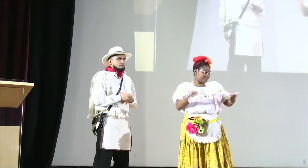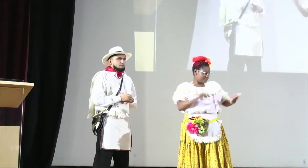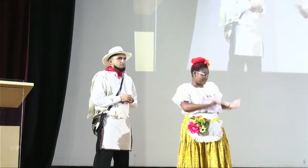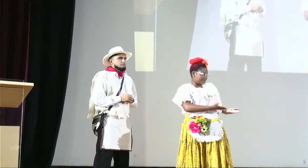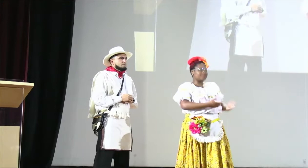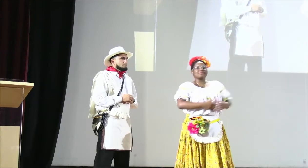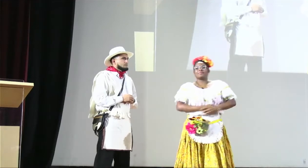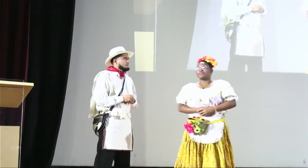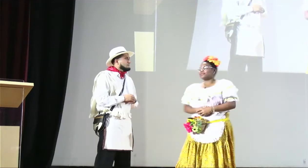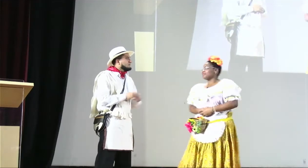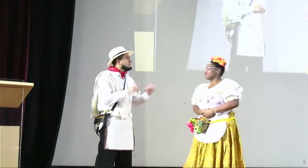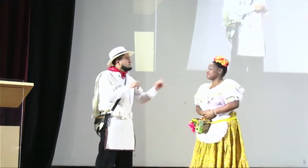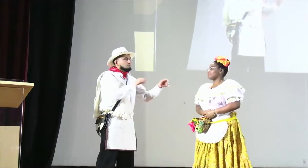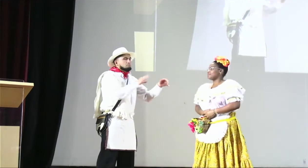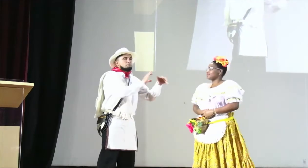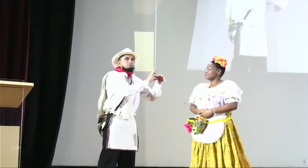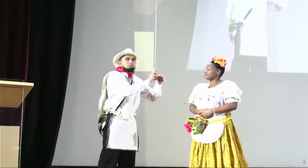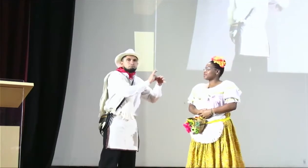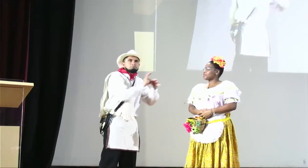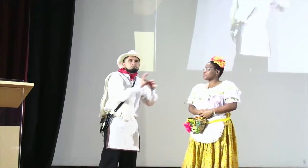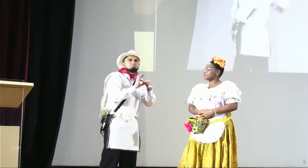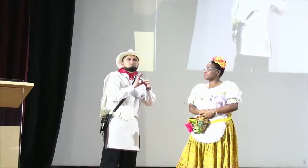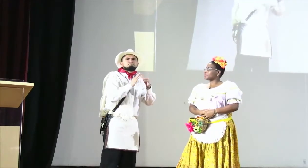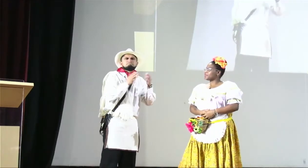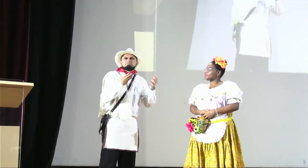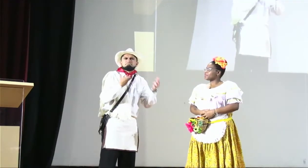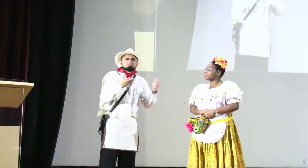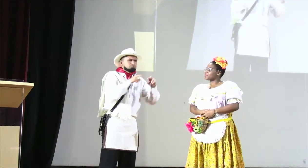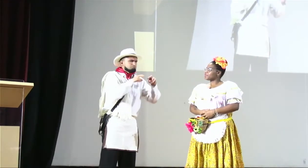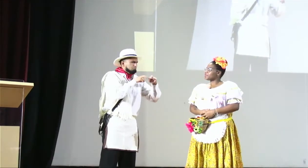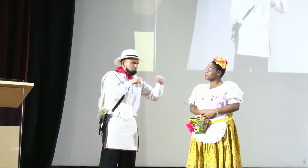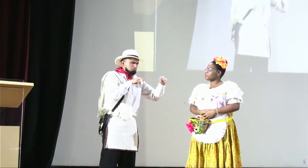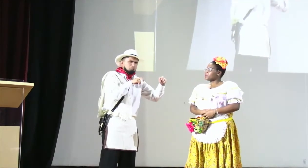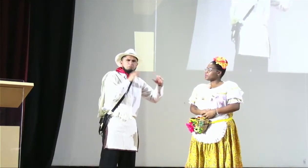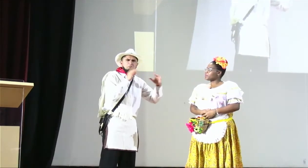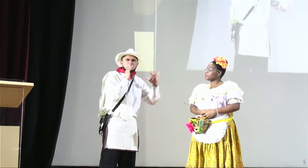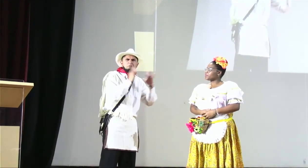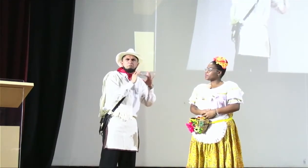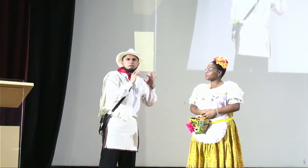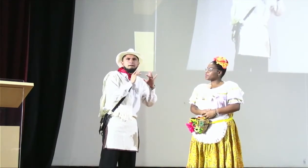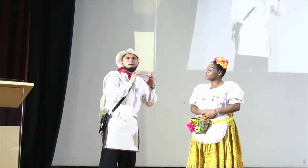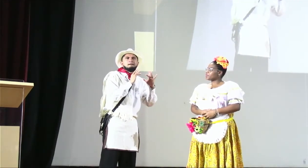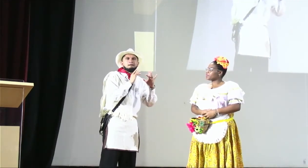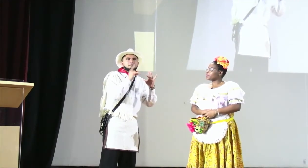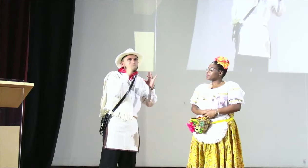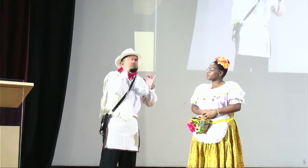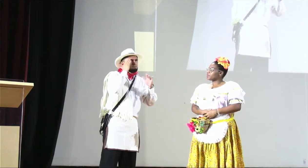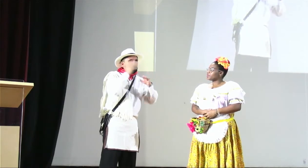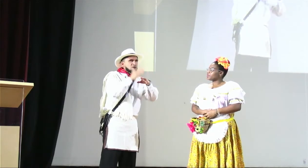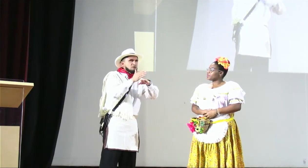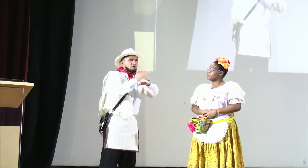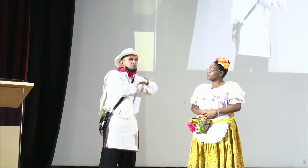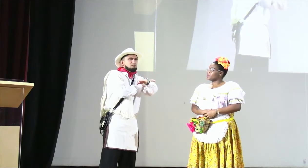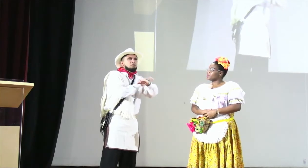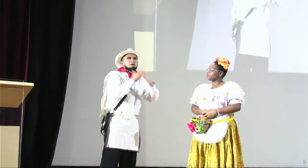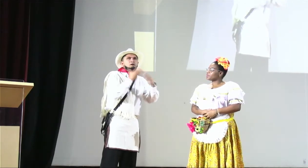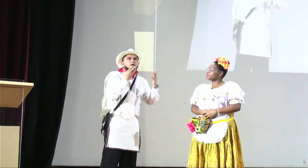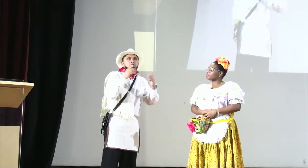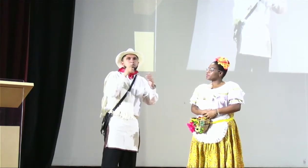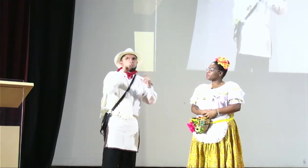Entonces, bienvenidos. Muy bien. Y junto con ellos, en ese panel, pues queremos